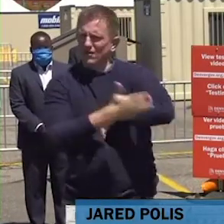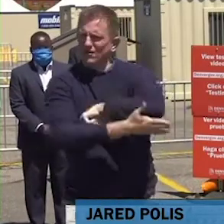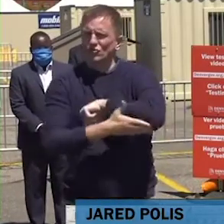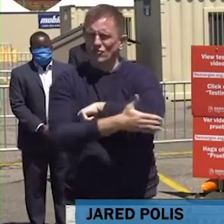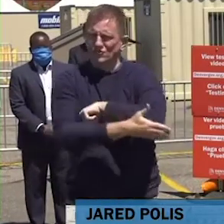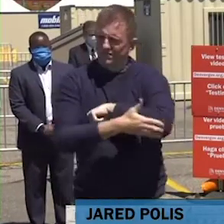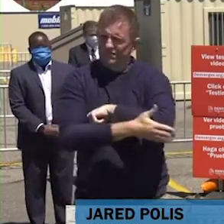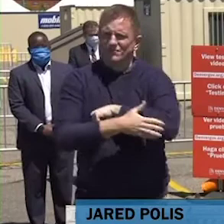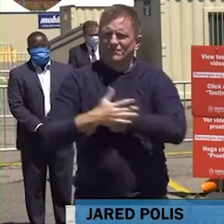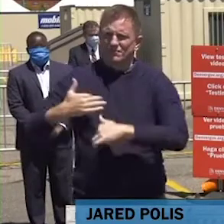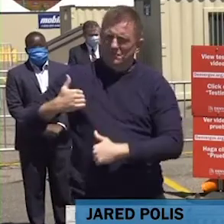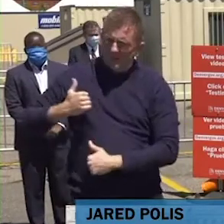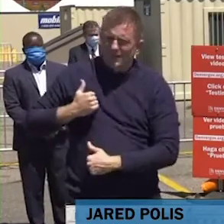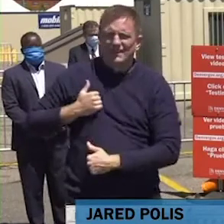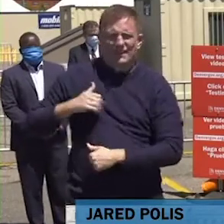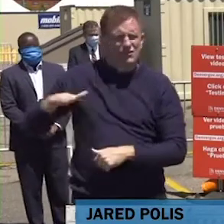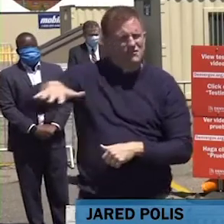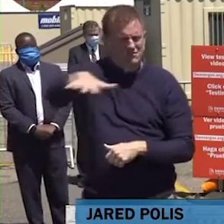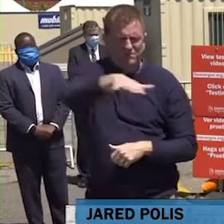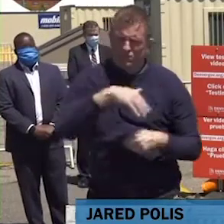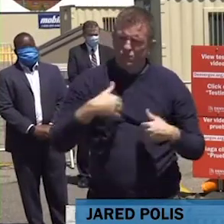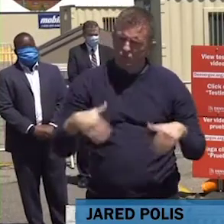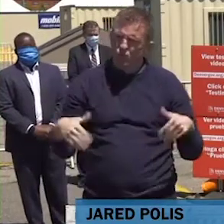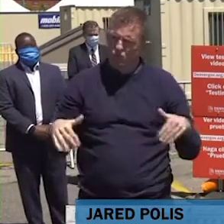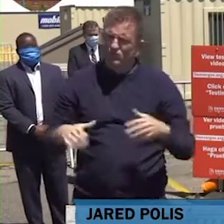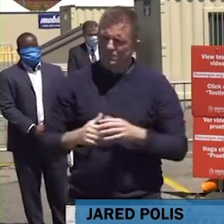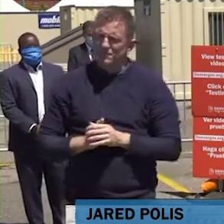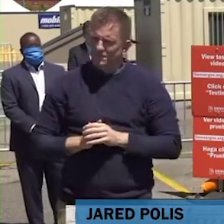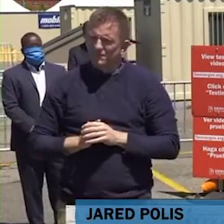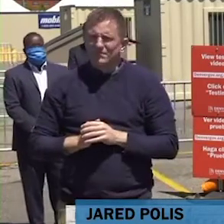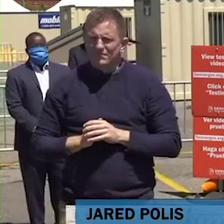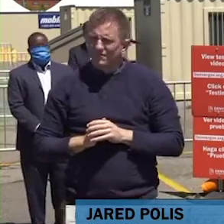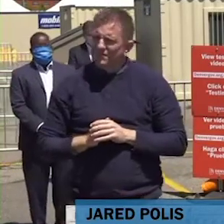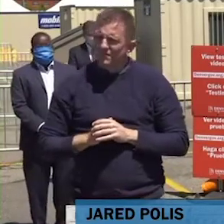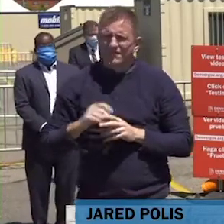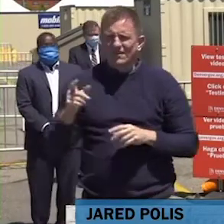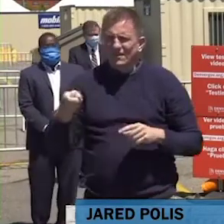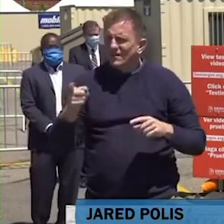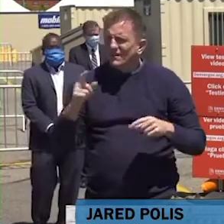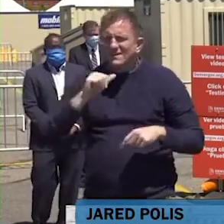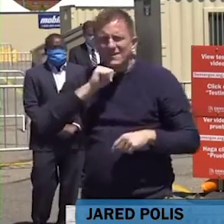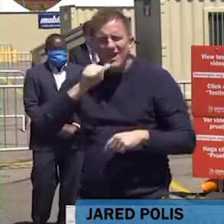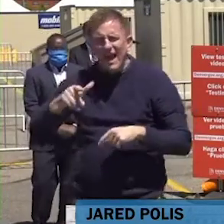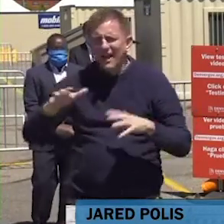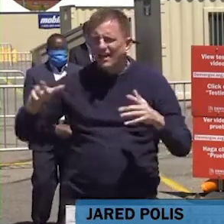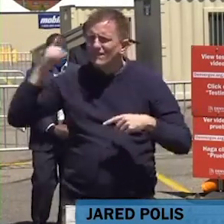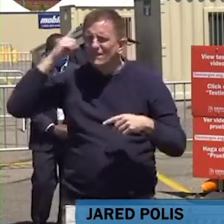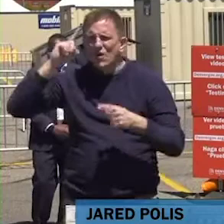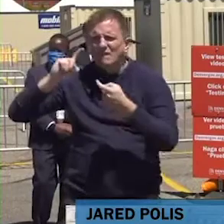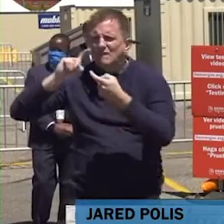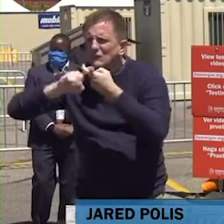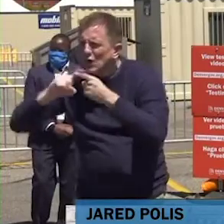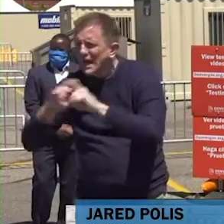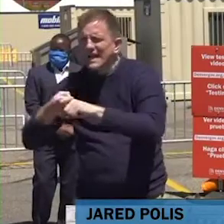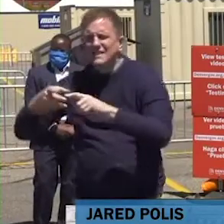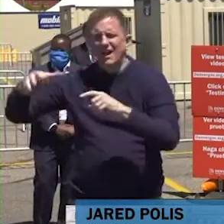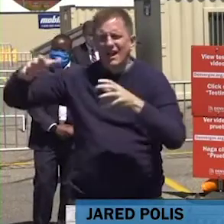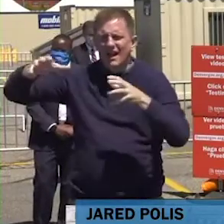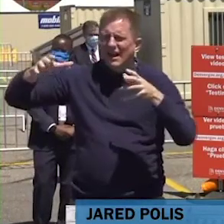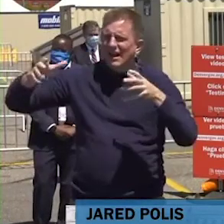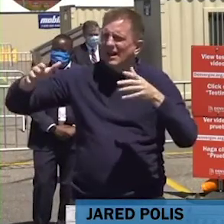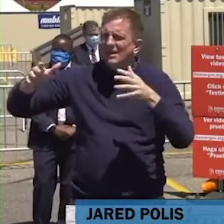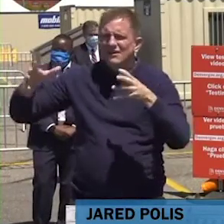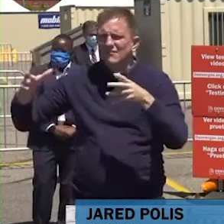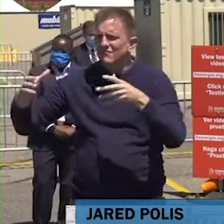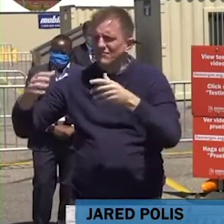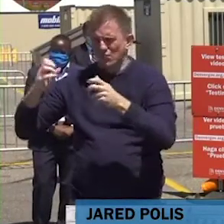hacer eso. Si es que van a tener alguna fiesta o vas a ir a un área en grupos de 10 personas o menos, asegúrense de tener la